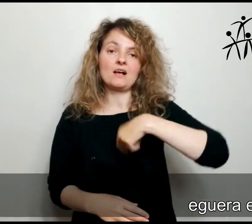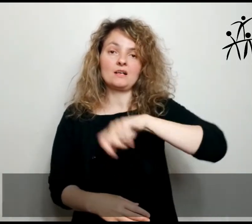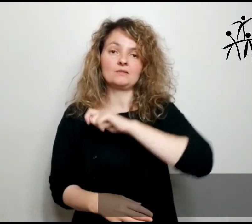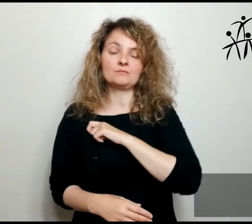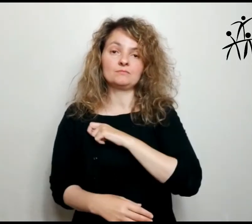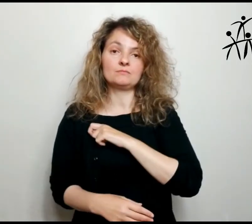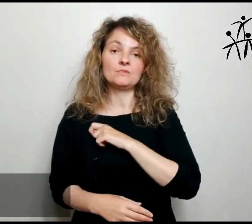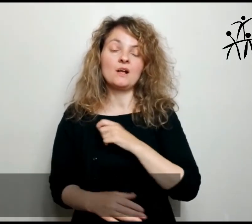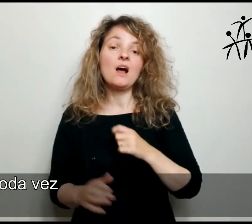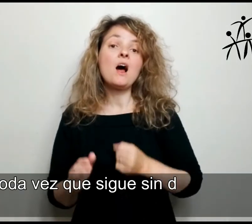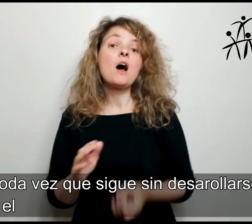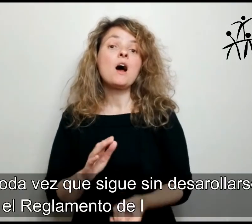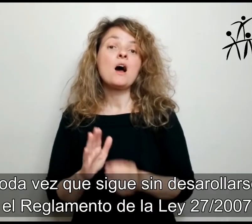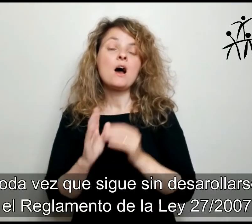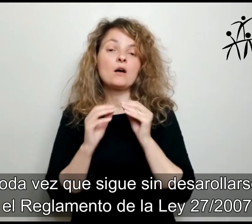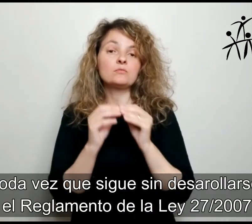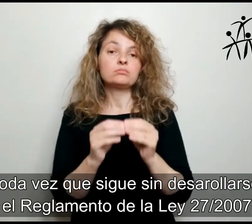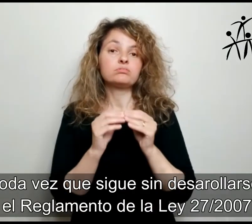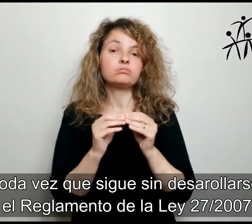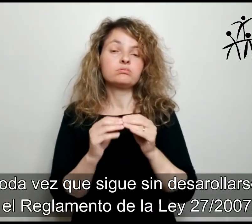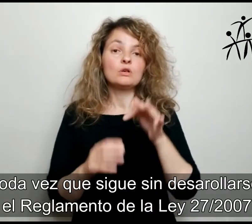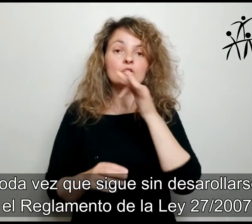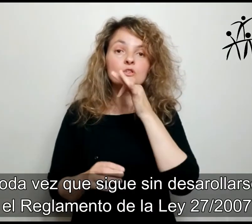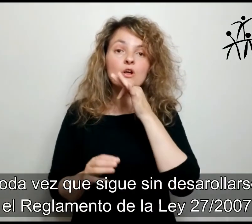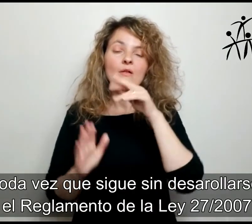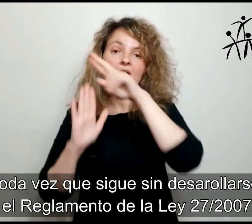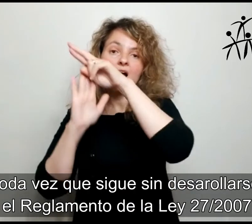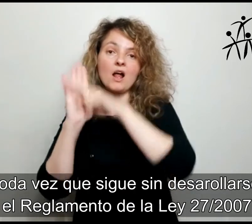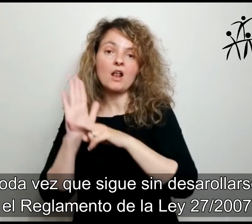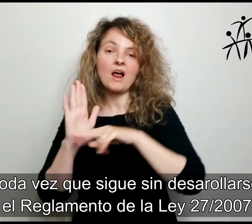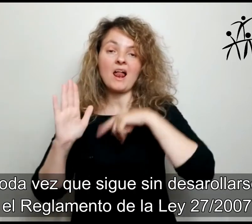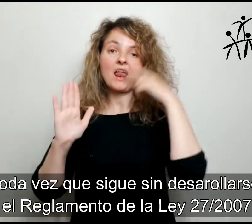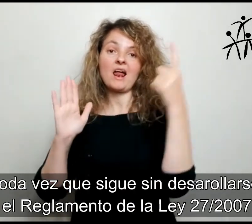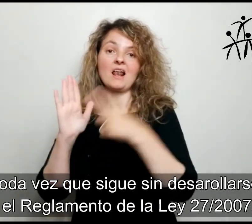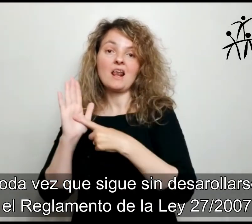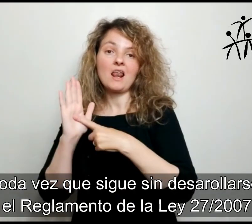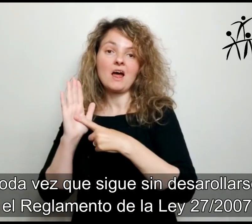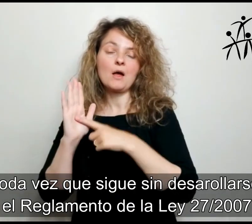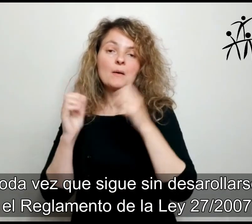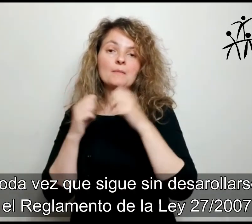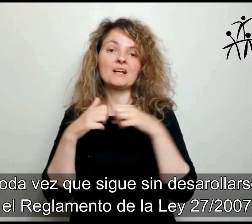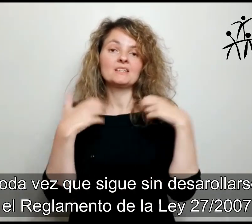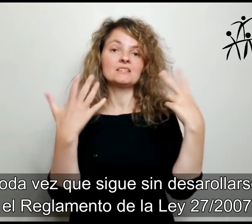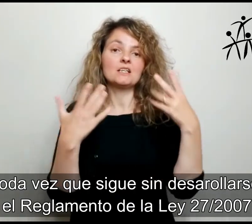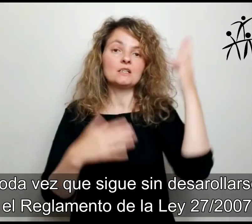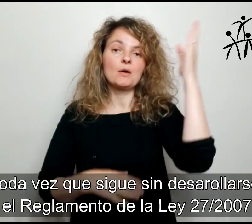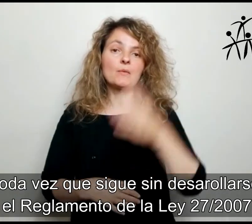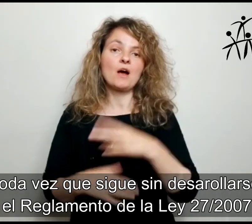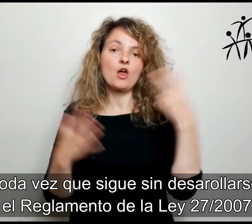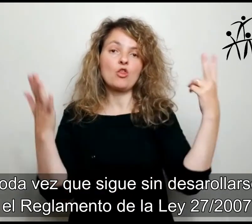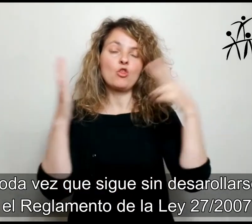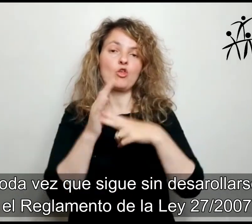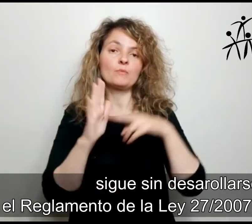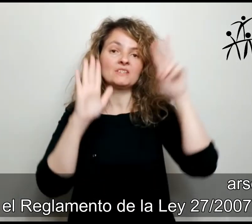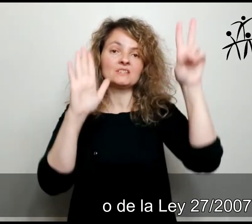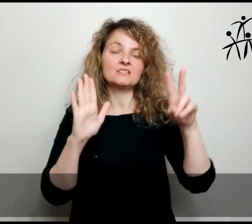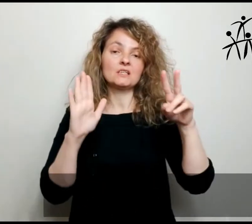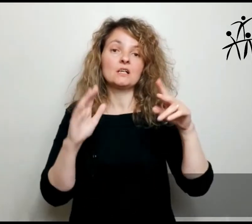desarrollarse el reglamento de la Ley 27-2007, una norma que debe ejecutar el mandato de la